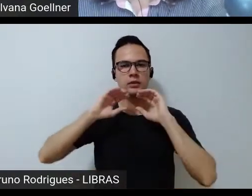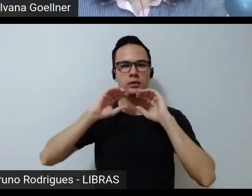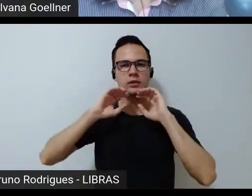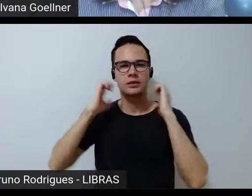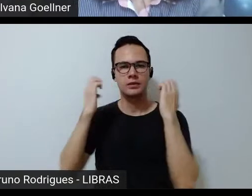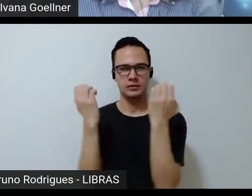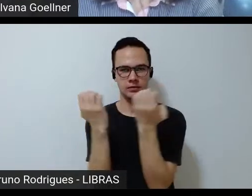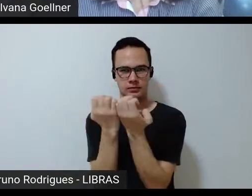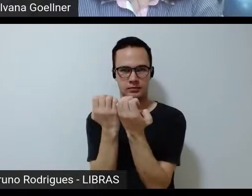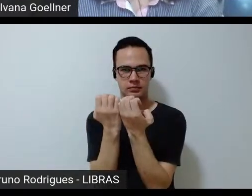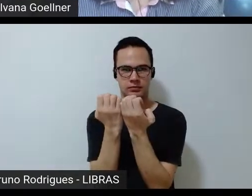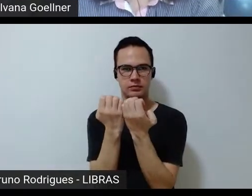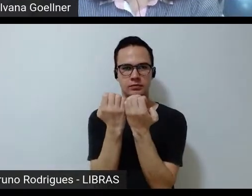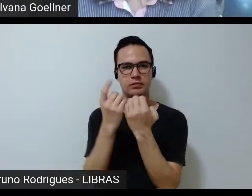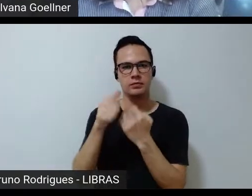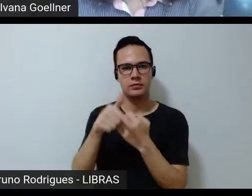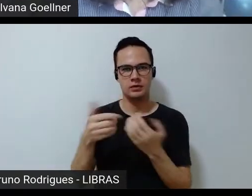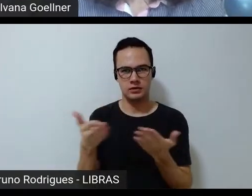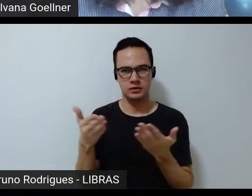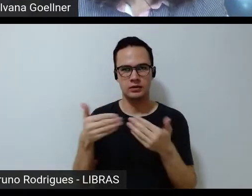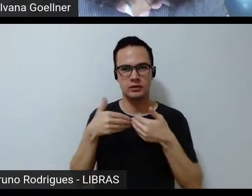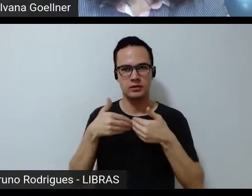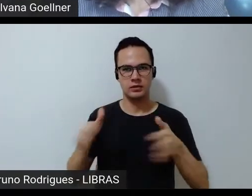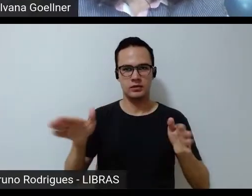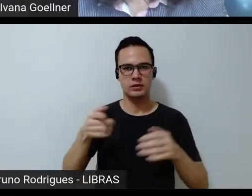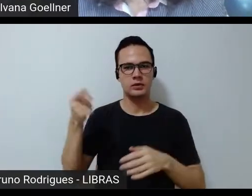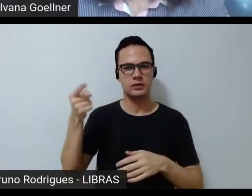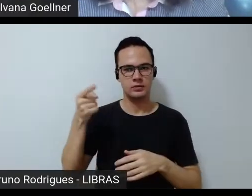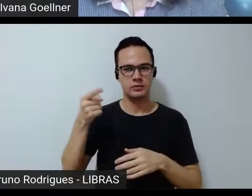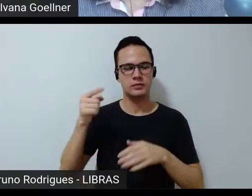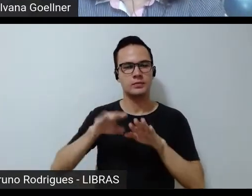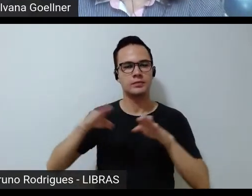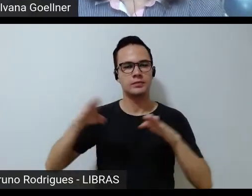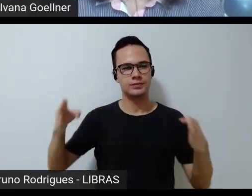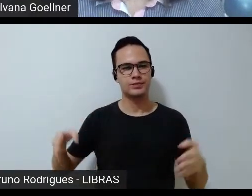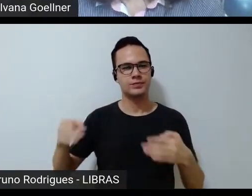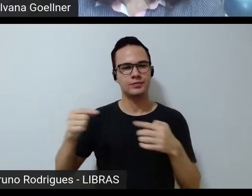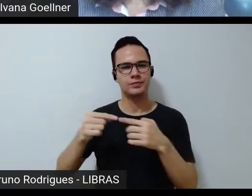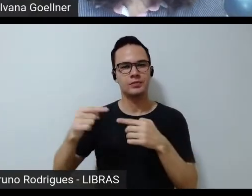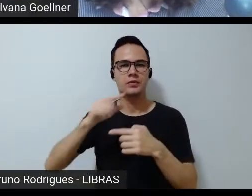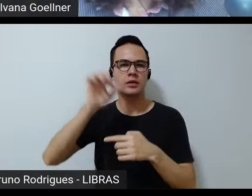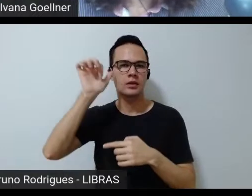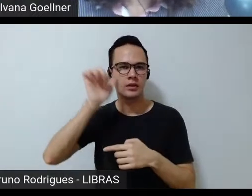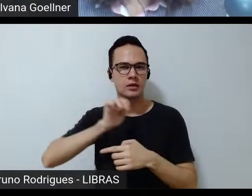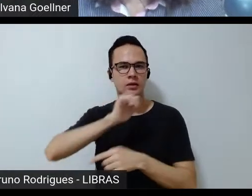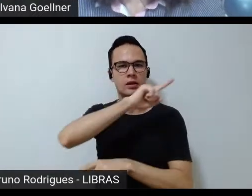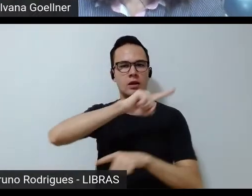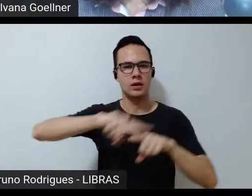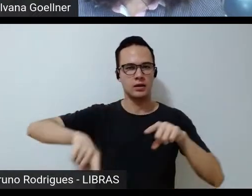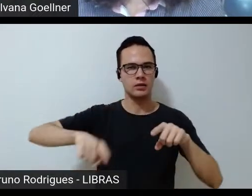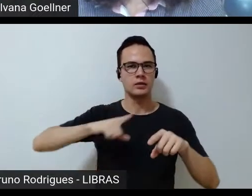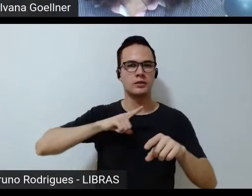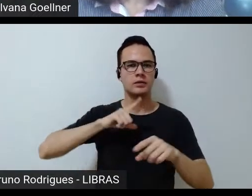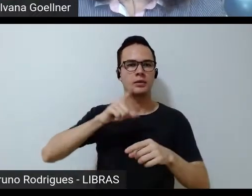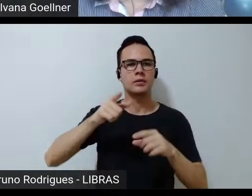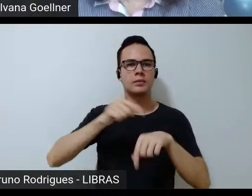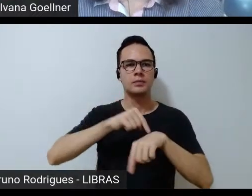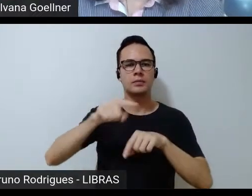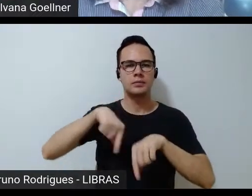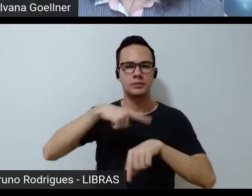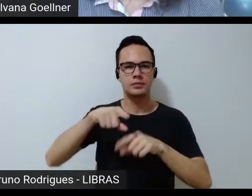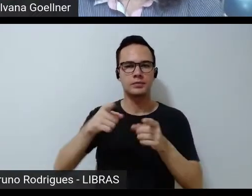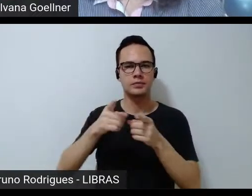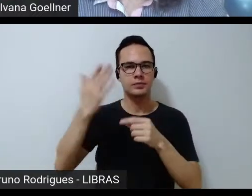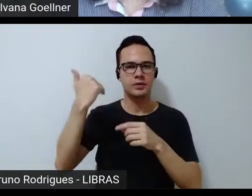evento essa foi uma mesa de abertura a primeira mesa que vai trabalhar com a questão das mulheres proibidas tempos de proibição no contexto da